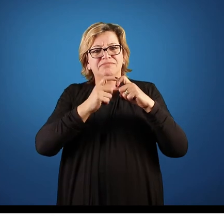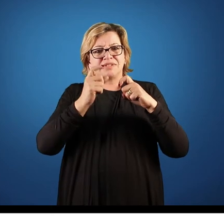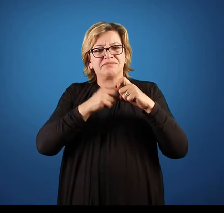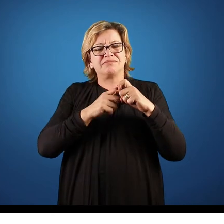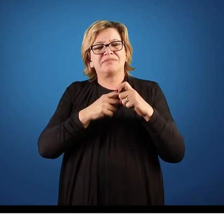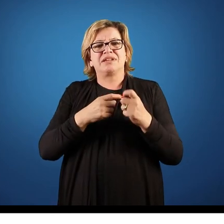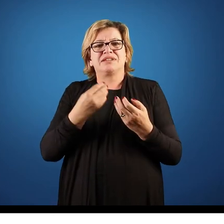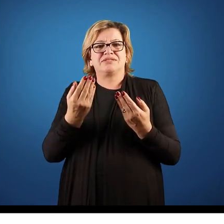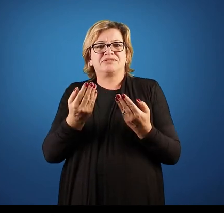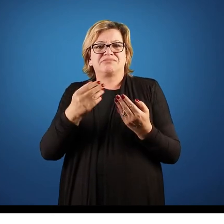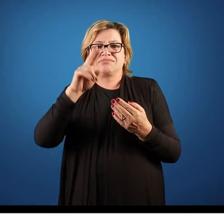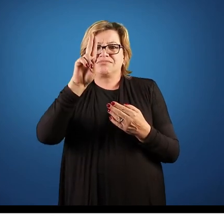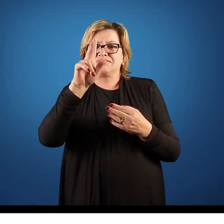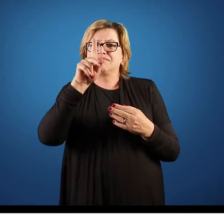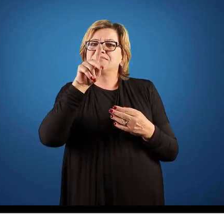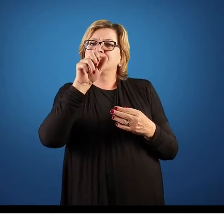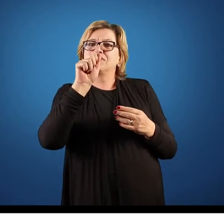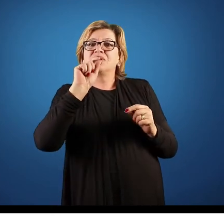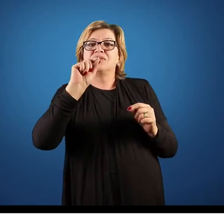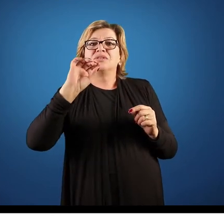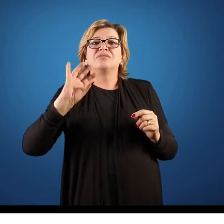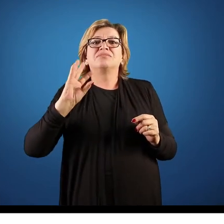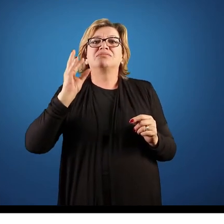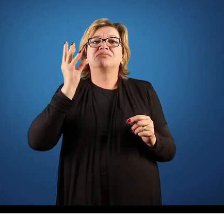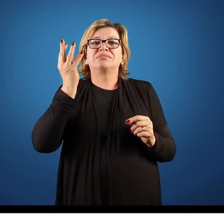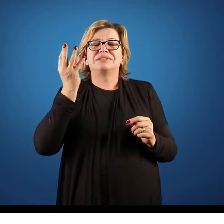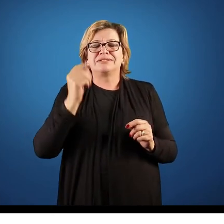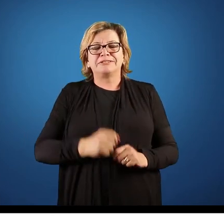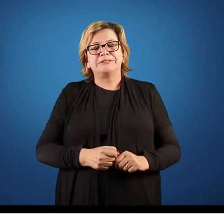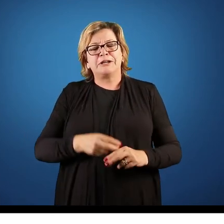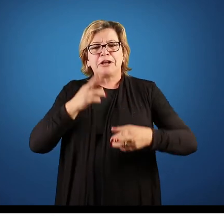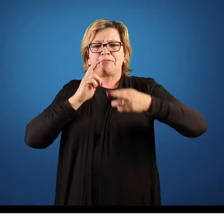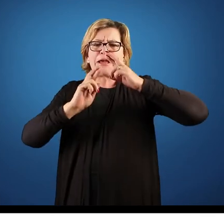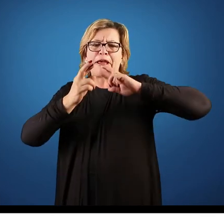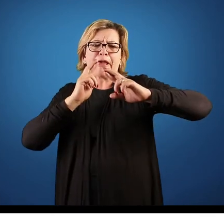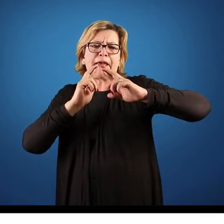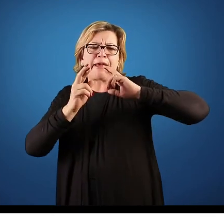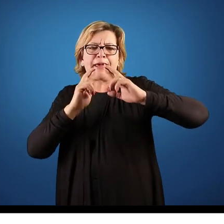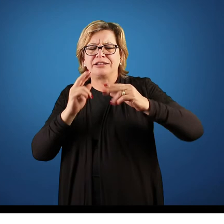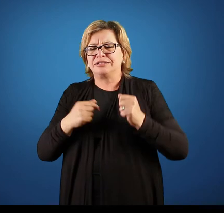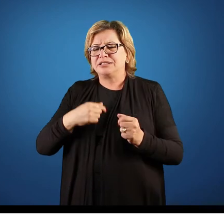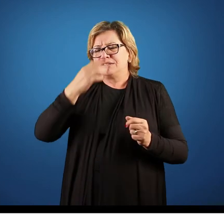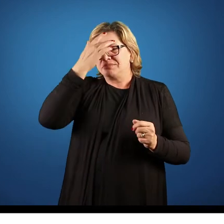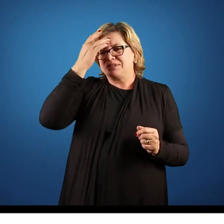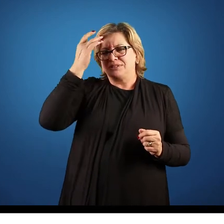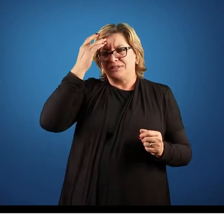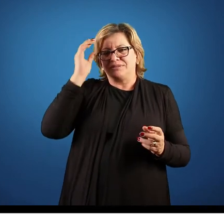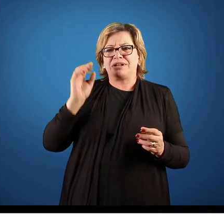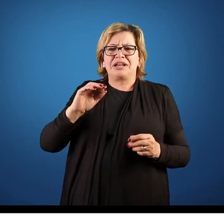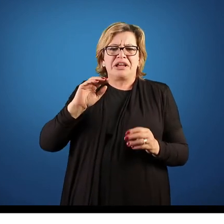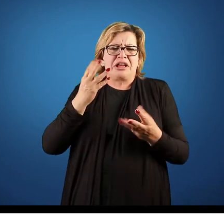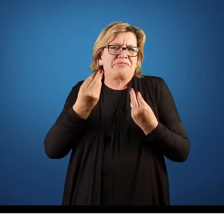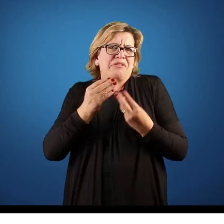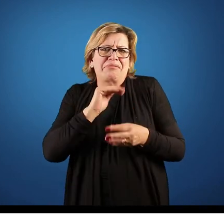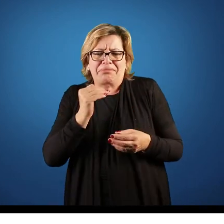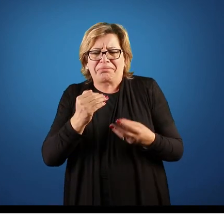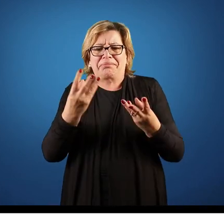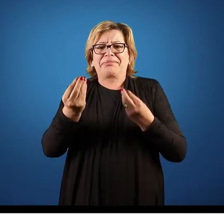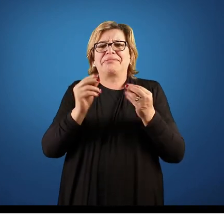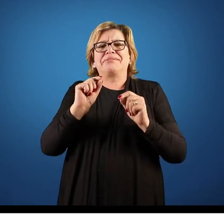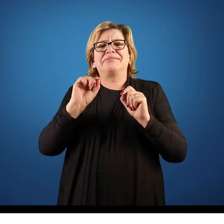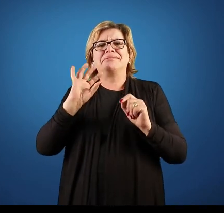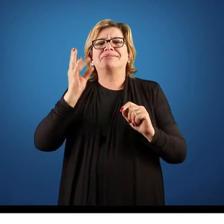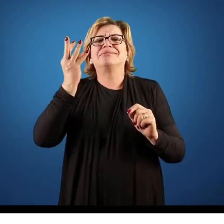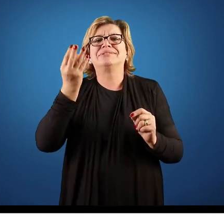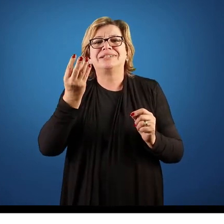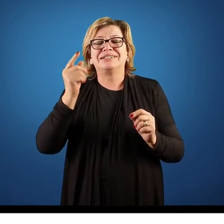na assistência 24 horas. O que vai acontecer? Vai ser a reclamação, vai ser o pessoal mal atendido, vai ser risco de vidas das pessoas, né. Então